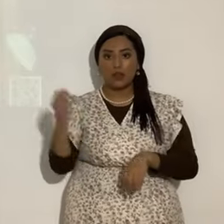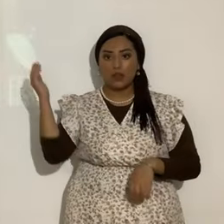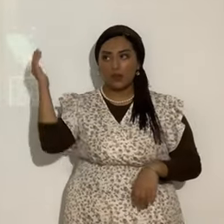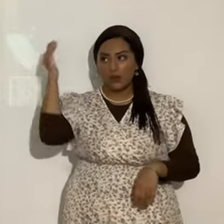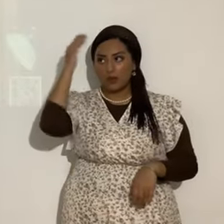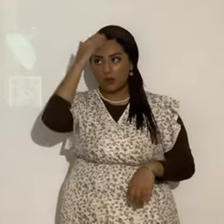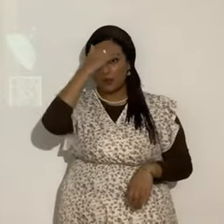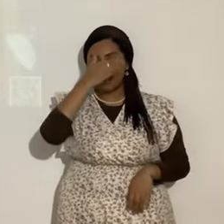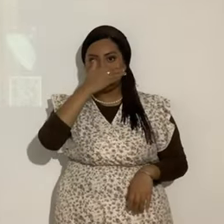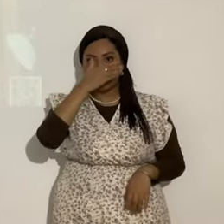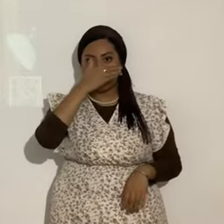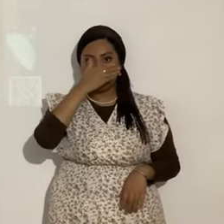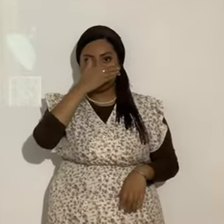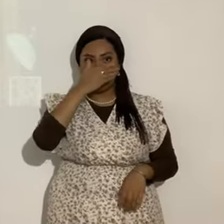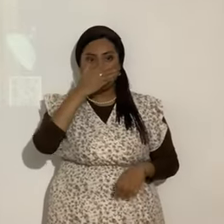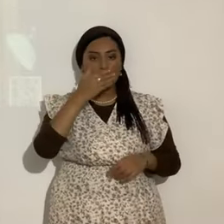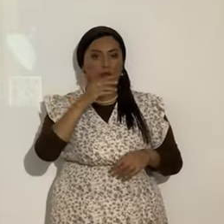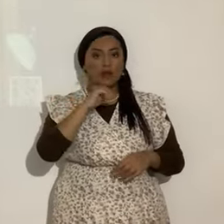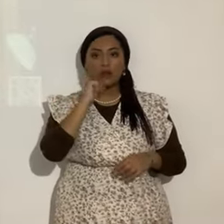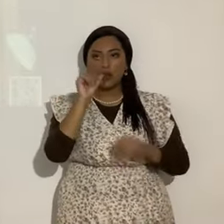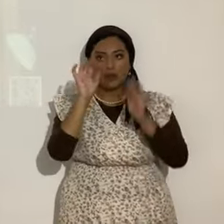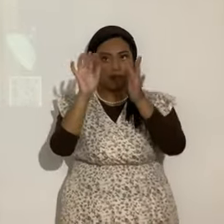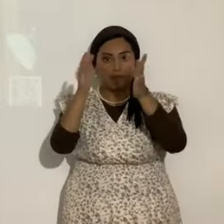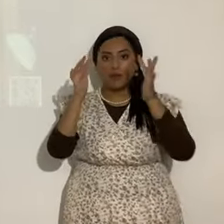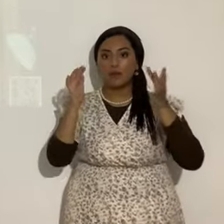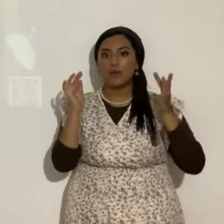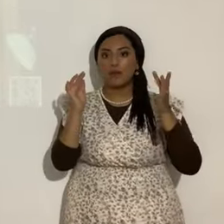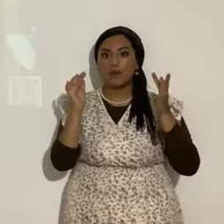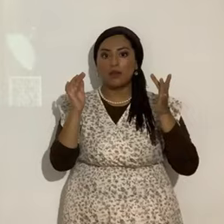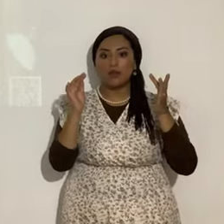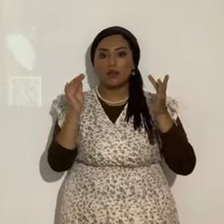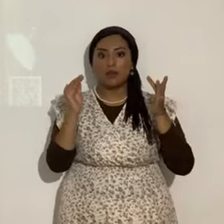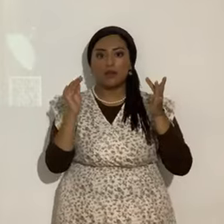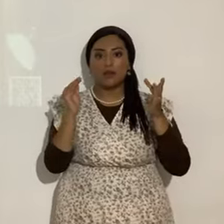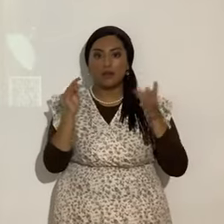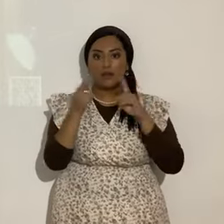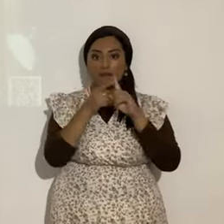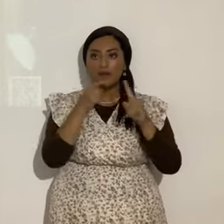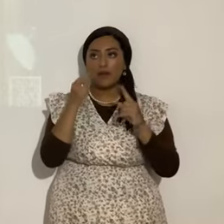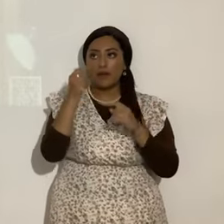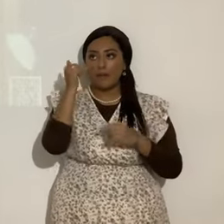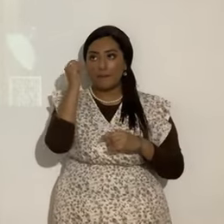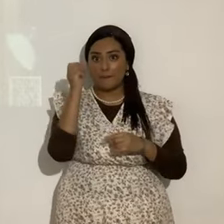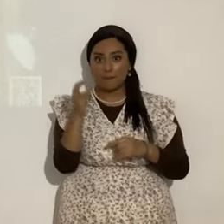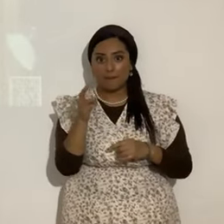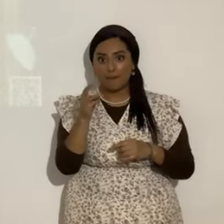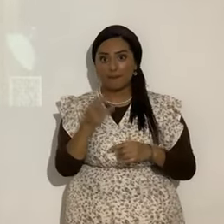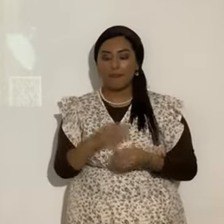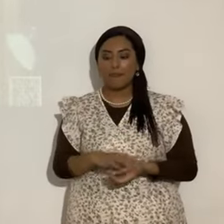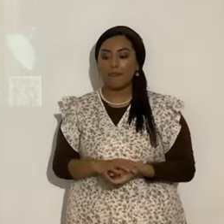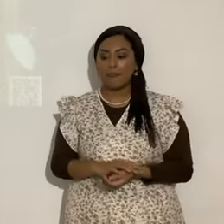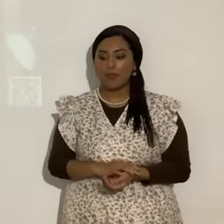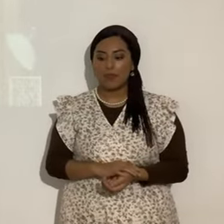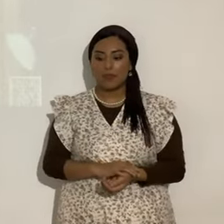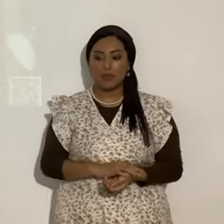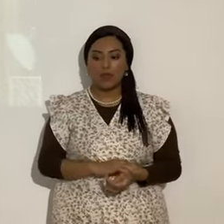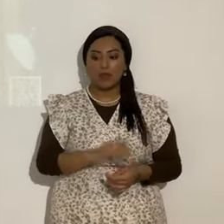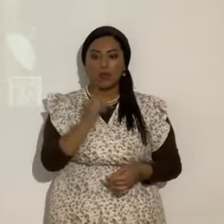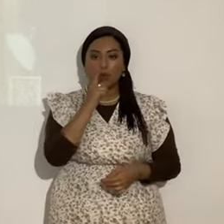de los incrédulos para que no le resplandezca la luz del evangelio de la gloria de Yahshua lo estoy leyendo tal cual el cual es la imagen de